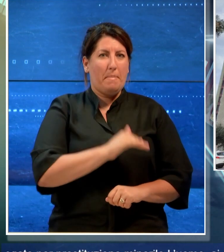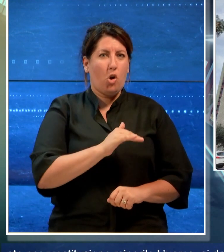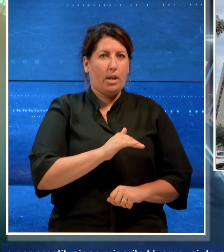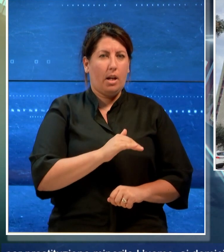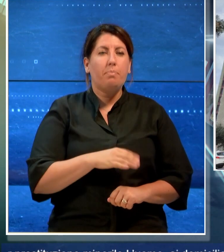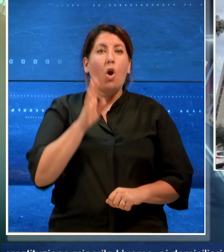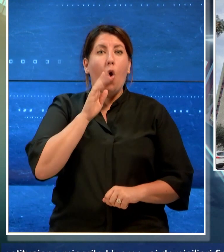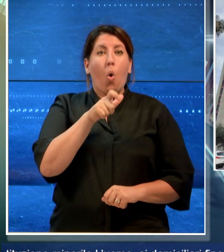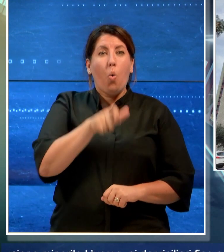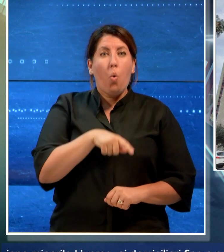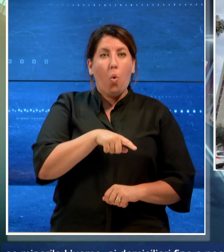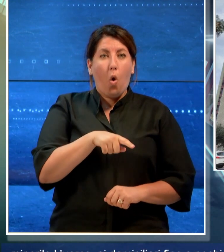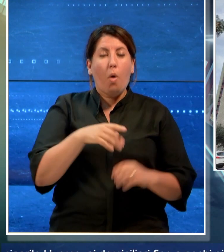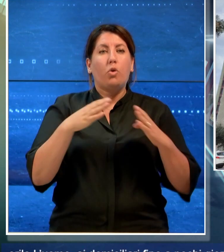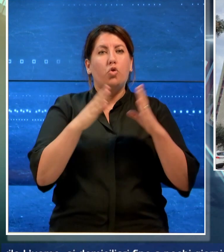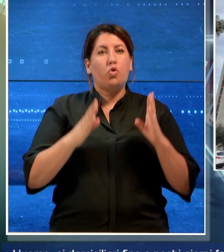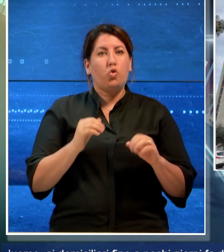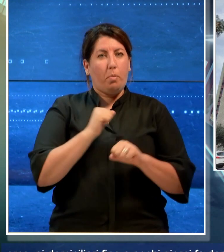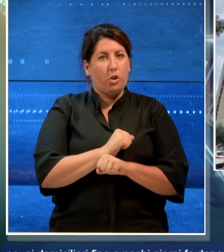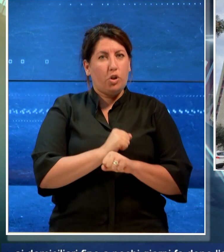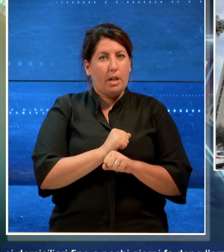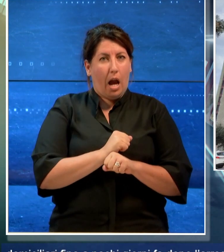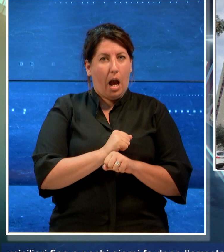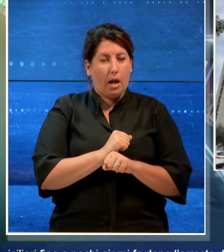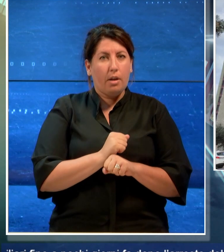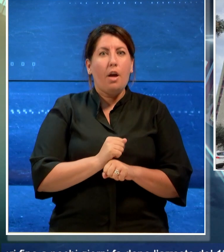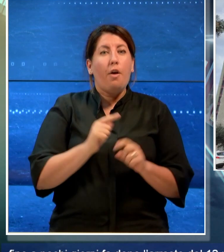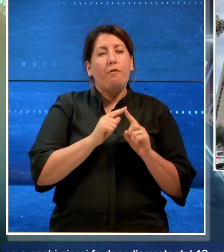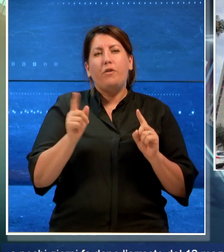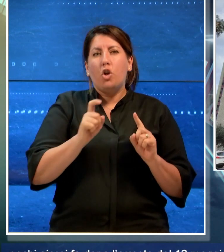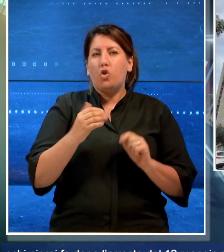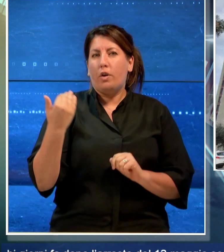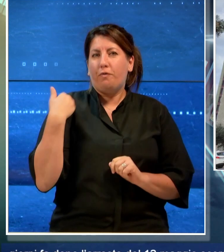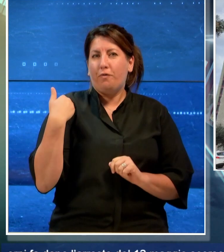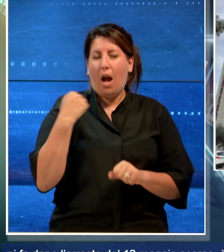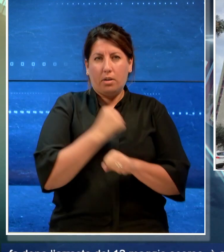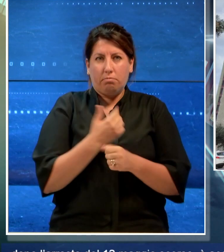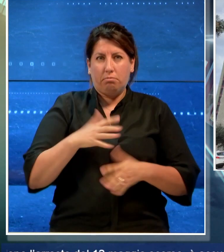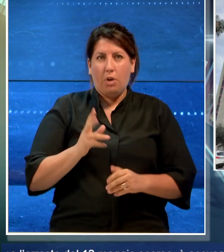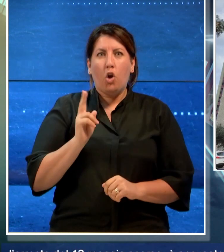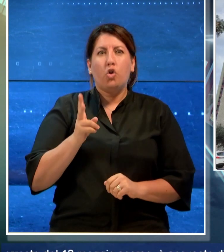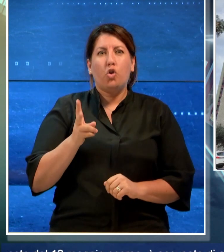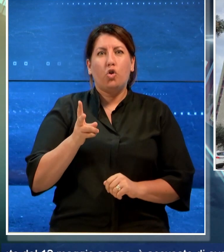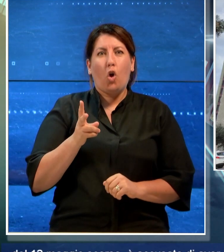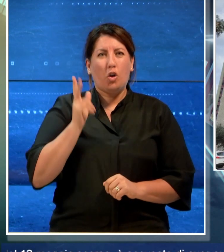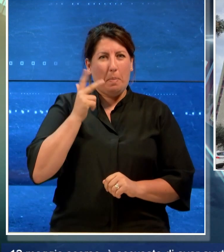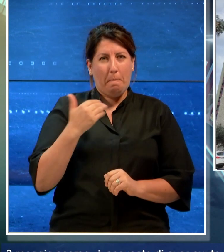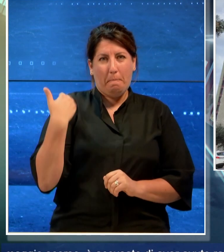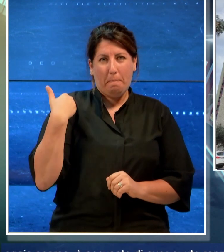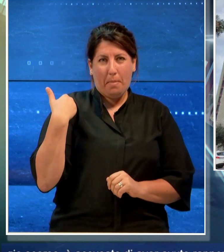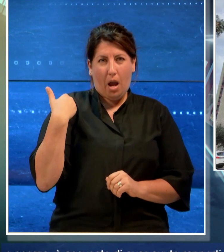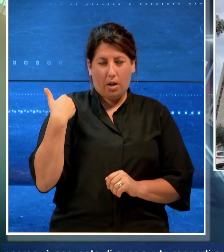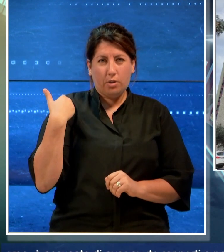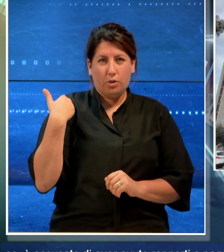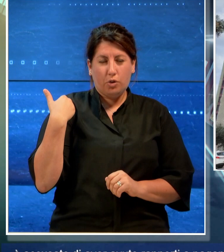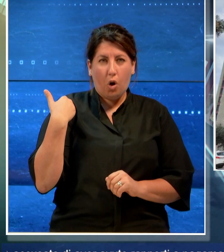'uomo ai domiciliari fino a pochi giorni fa, dopo l'arresto del 12 maggio scorso, è accusato di